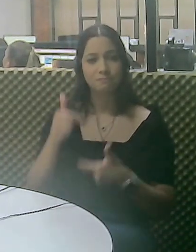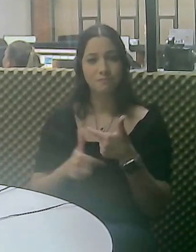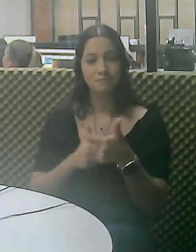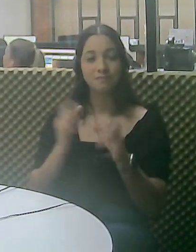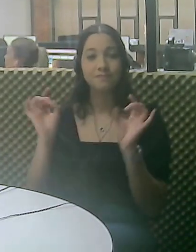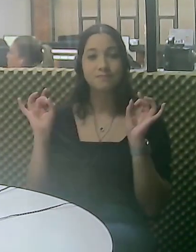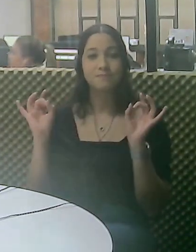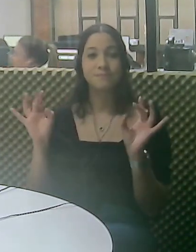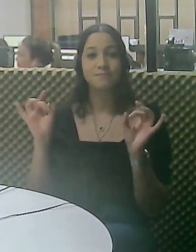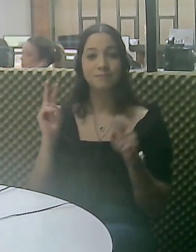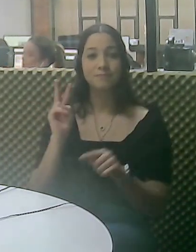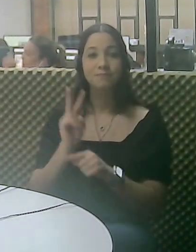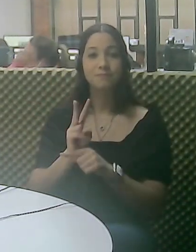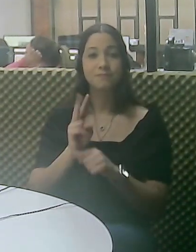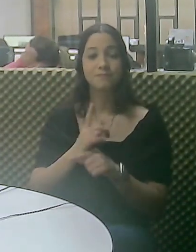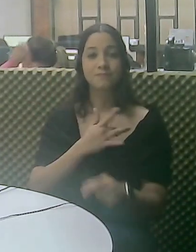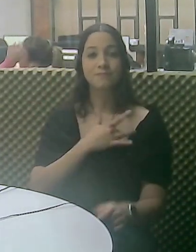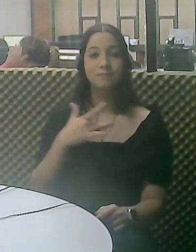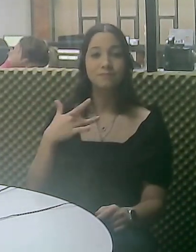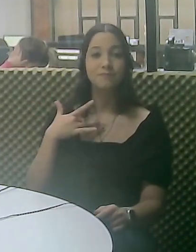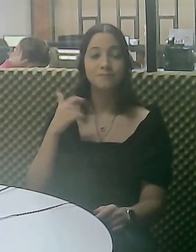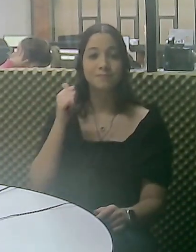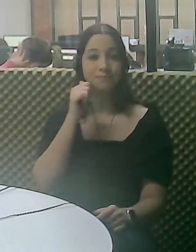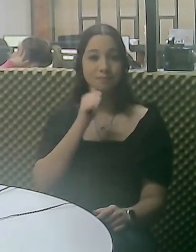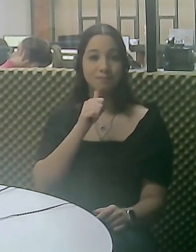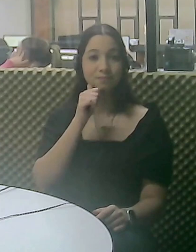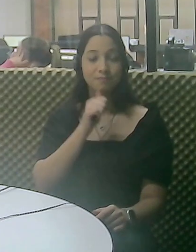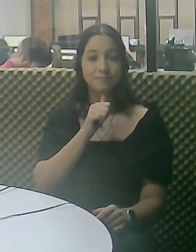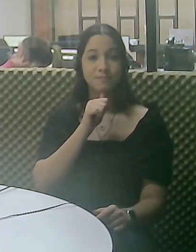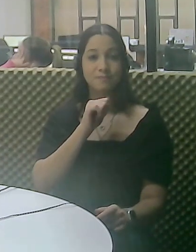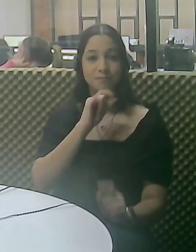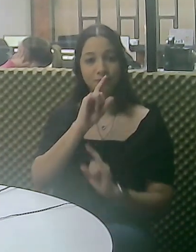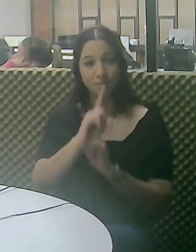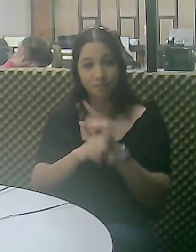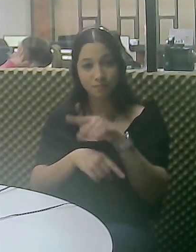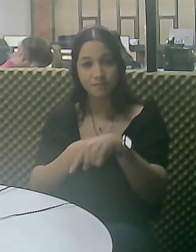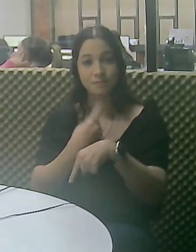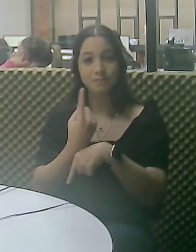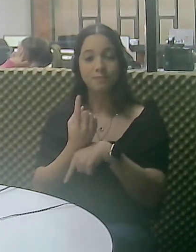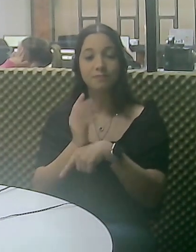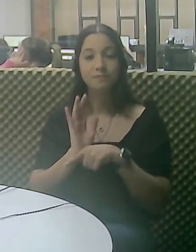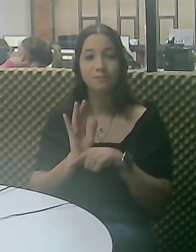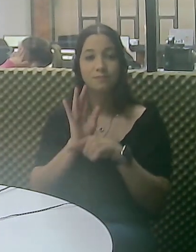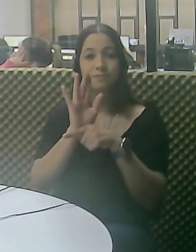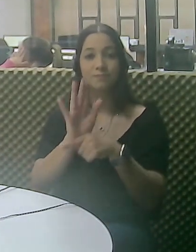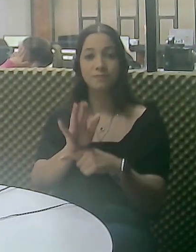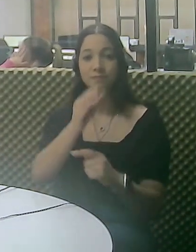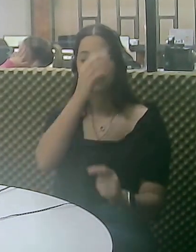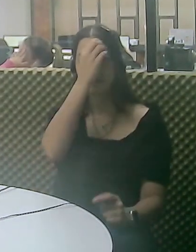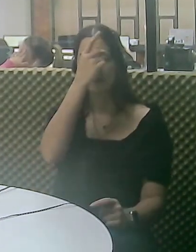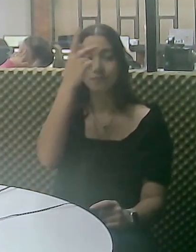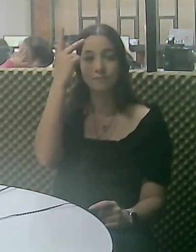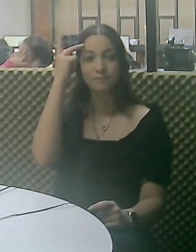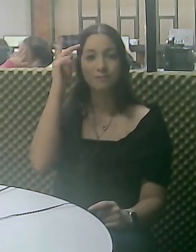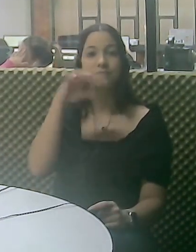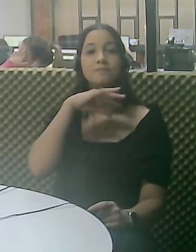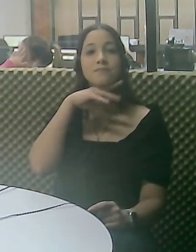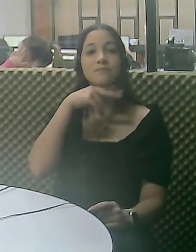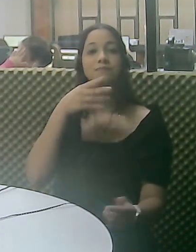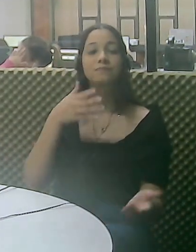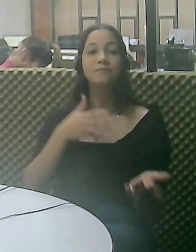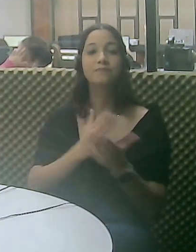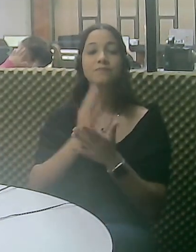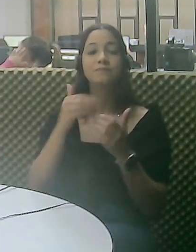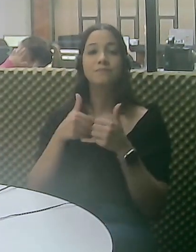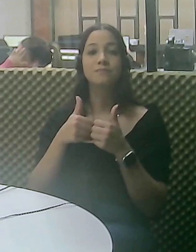A Prefeitura de Uberlândia realiza um trabalho especial para cuidar da saúde da mulher. Dando um passo a mais neste